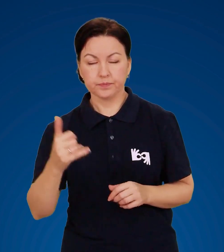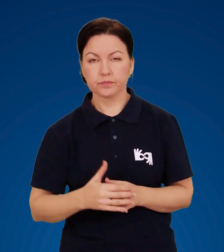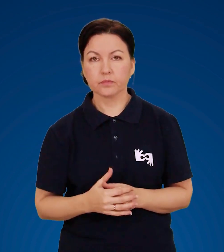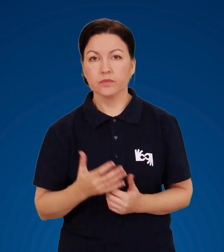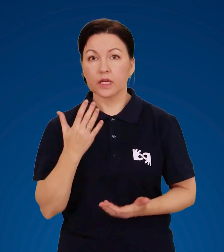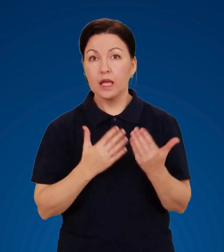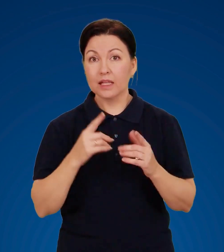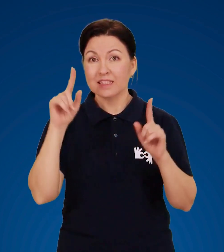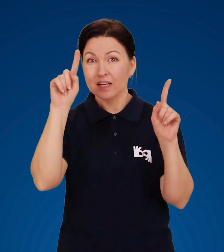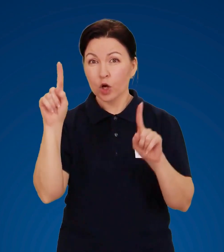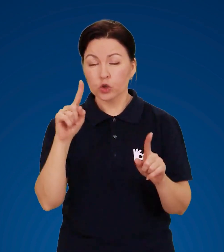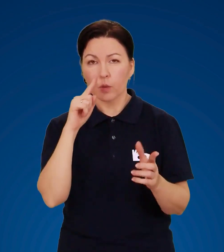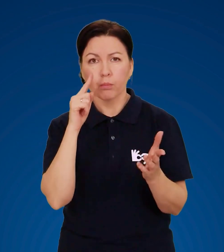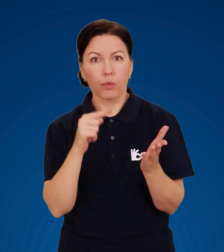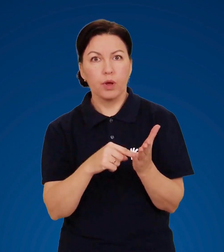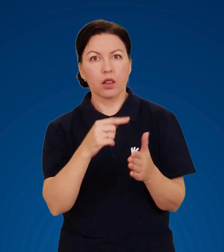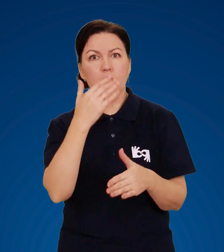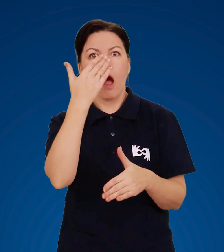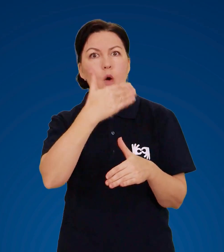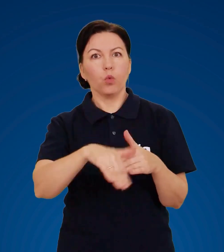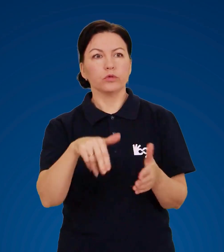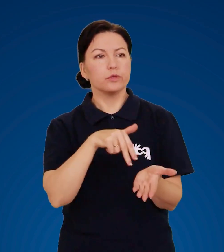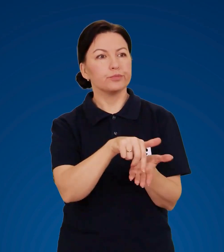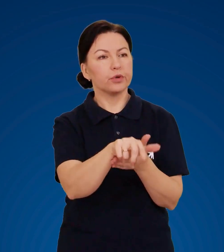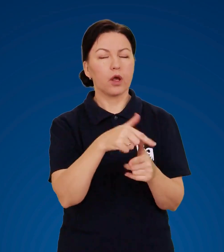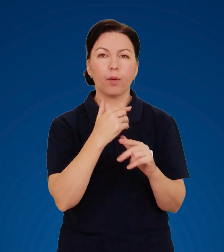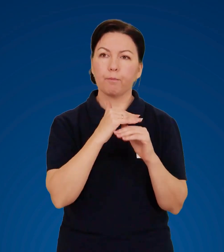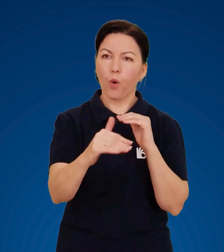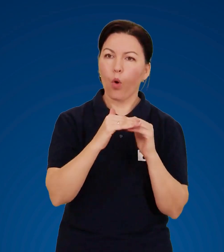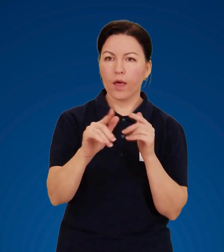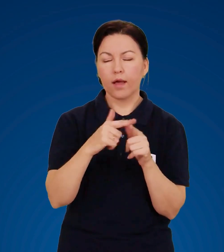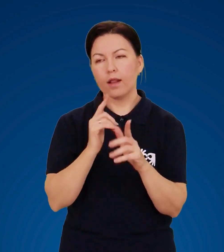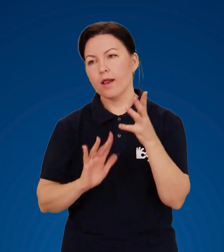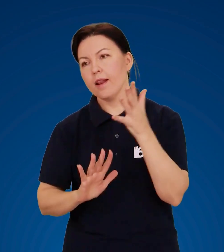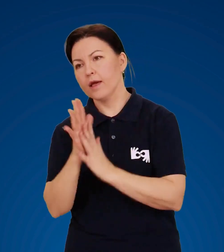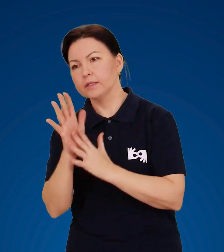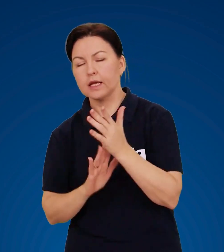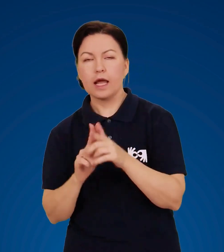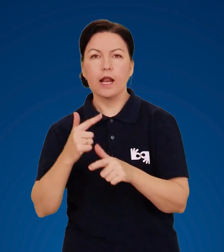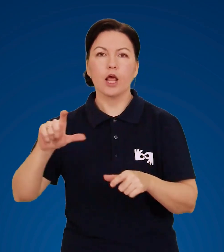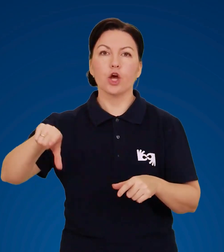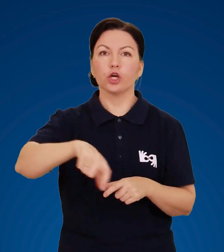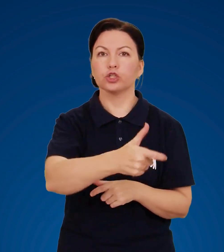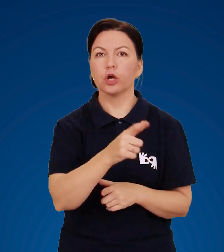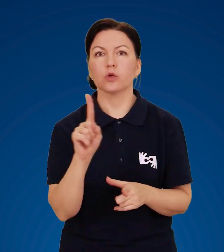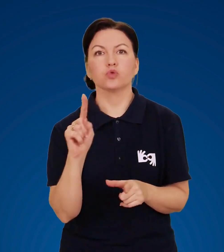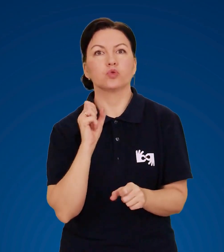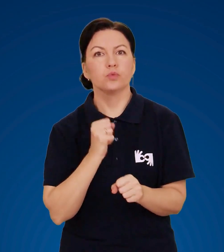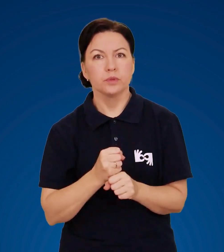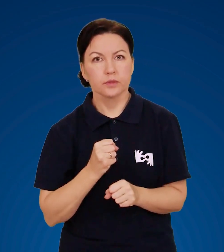Якщо гроза застала вас на вулиці, у полі, в лісі, на річці,